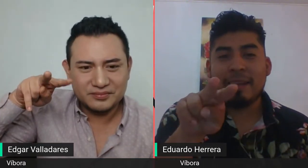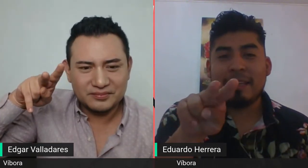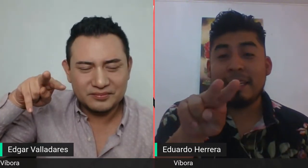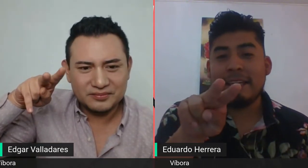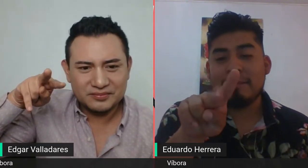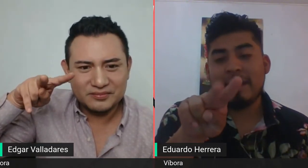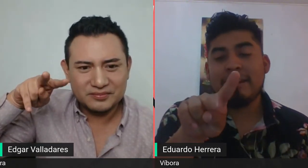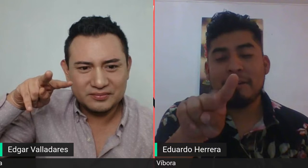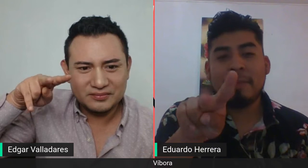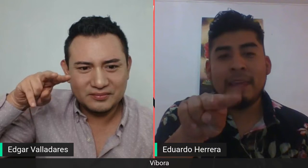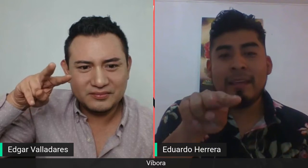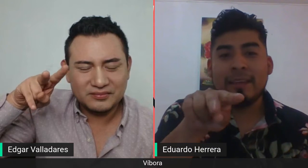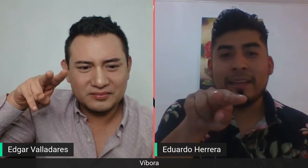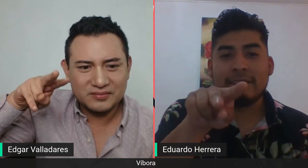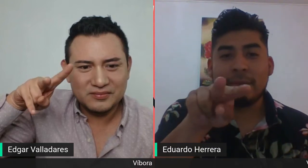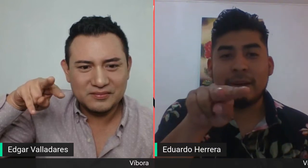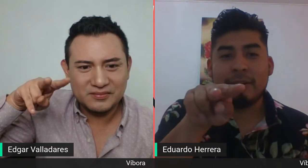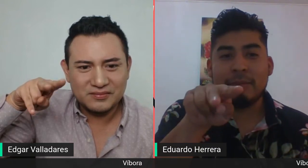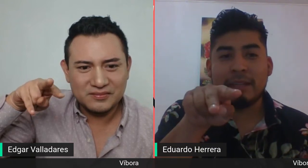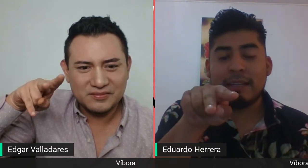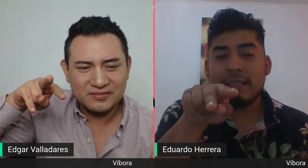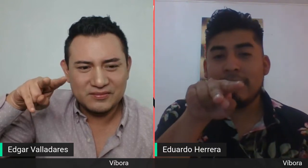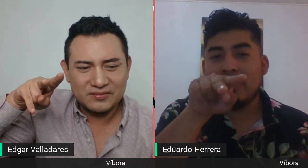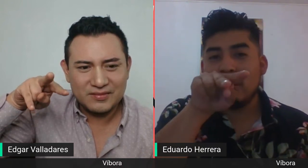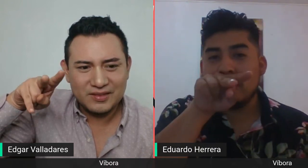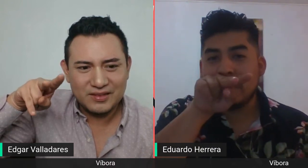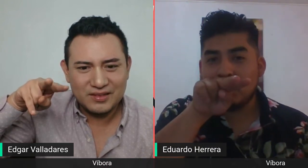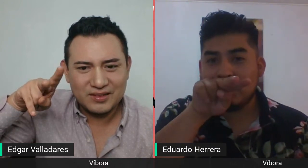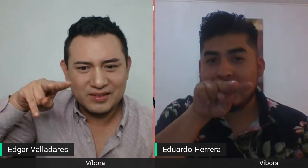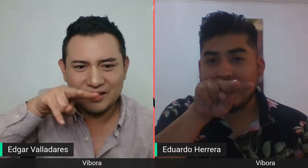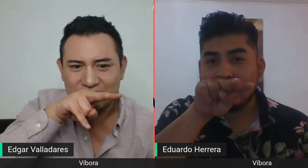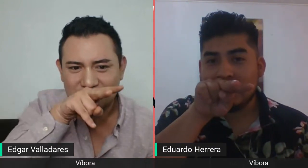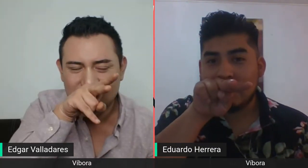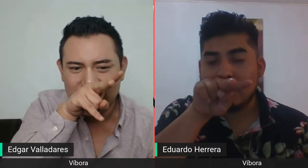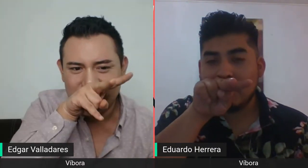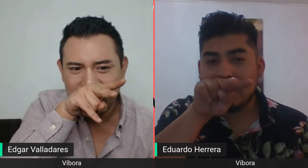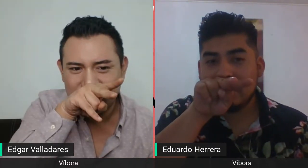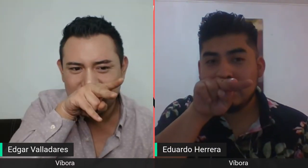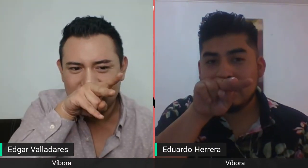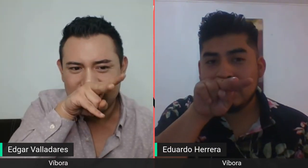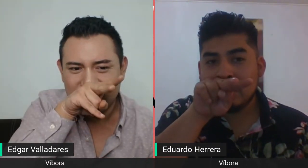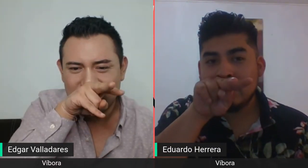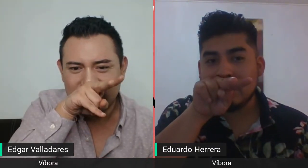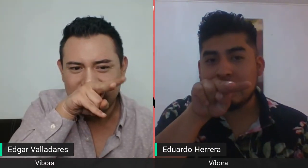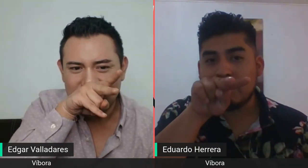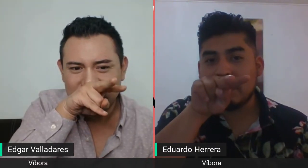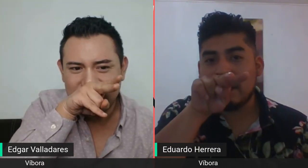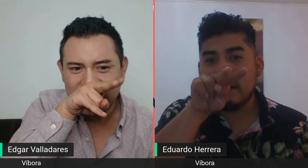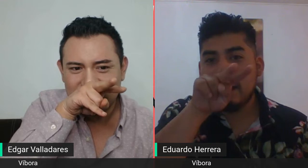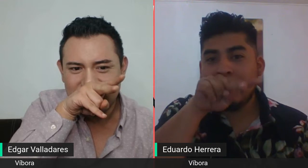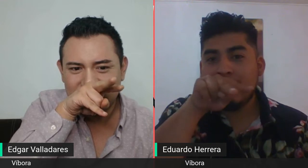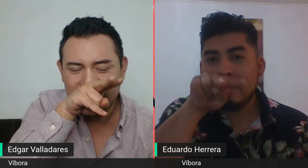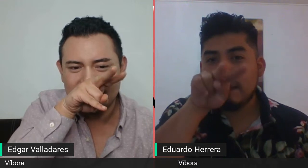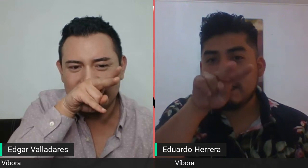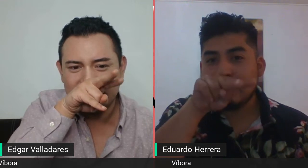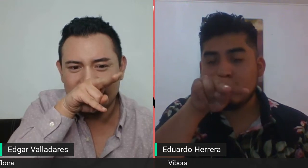medio de nuestra mano dominante. Lo colocamos en nuestra boca de esta manera y le hacemos